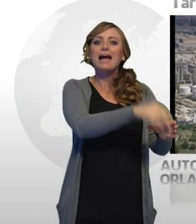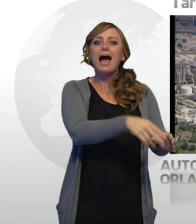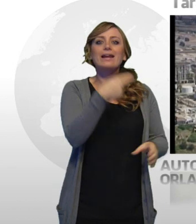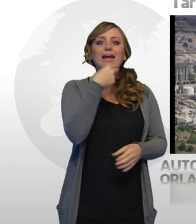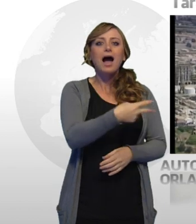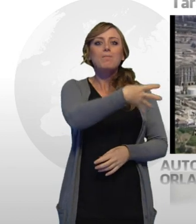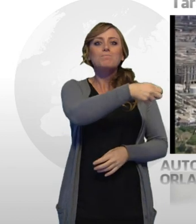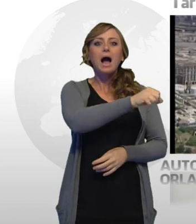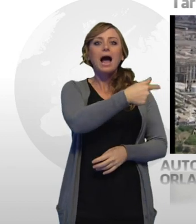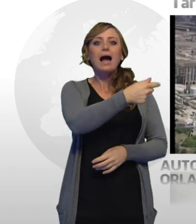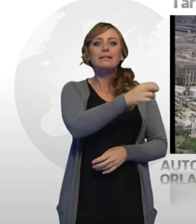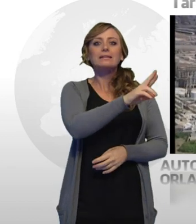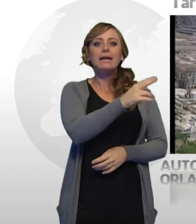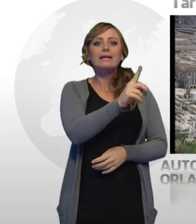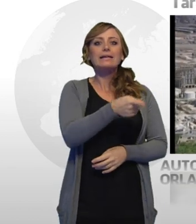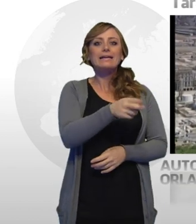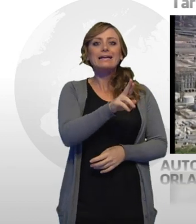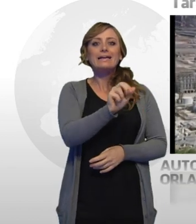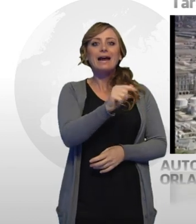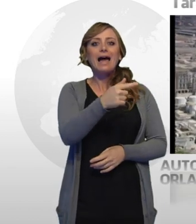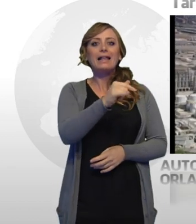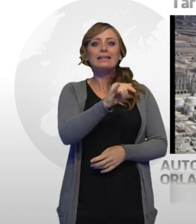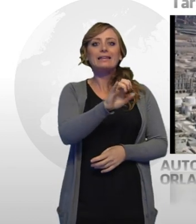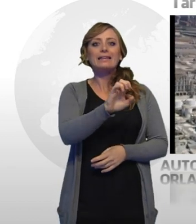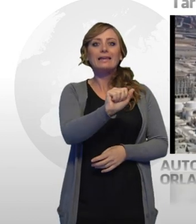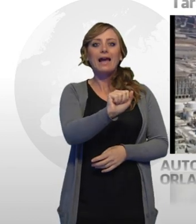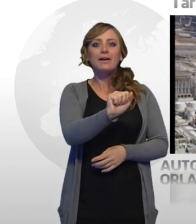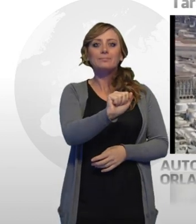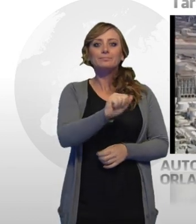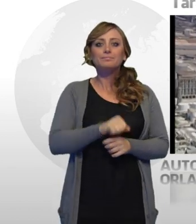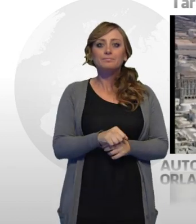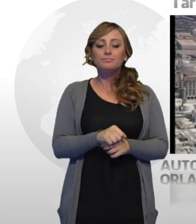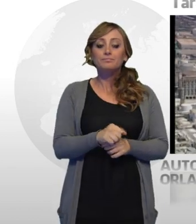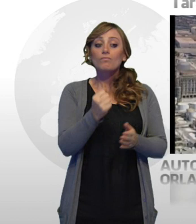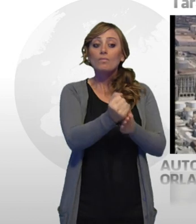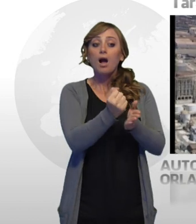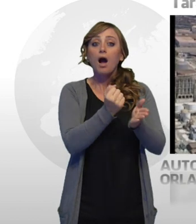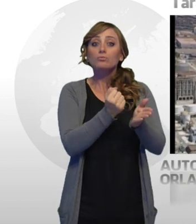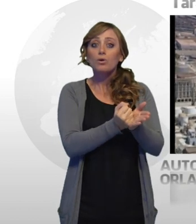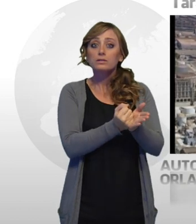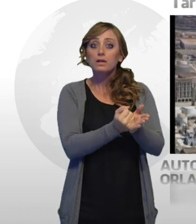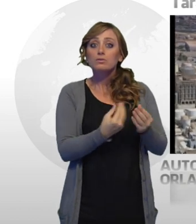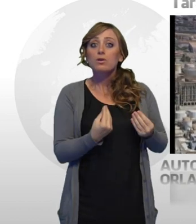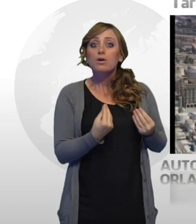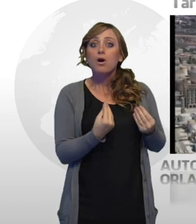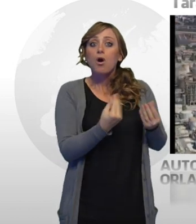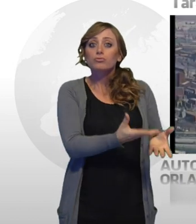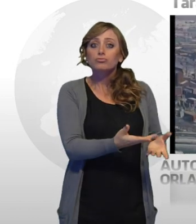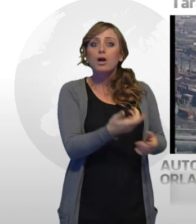dell'AIA per garantire le attività di bonifica. Nel servizio, Report riferiva che i